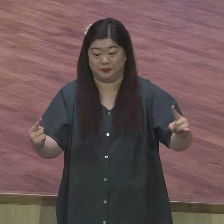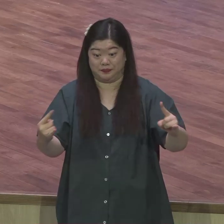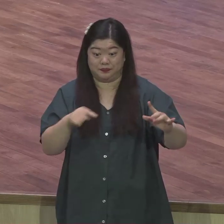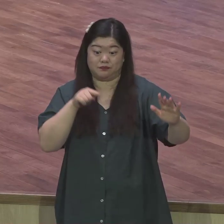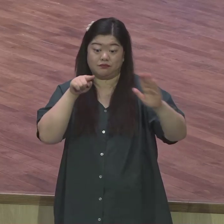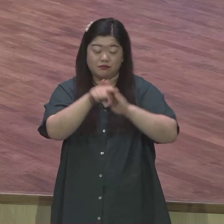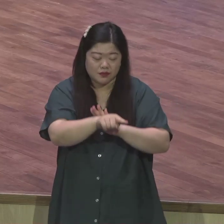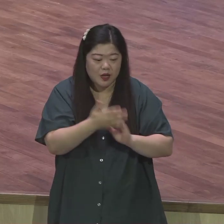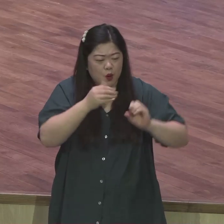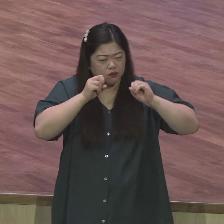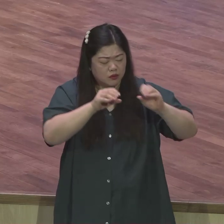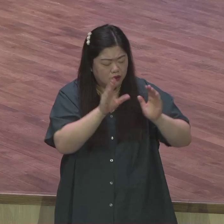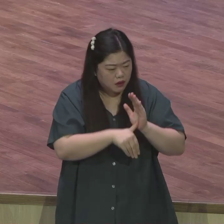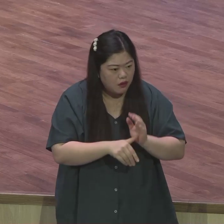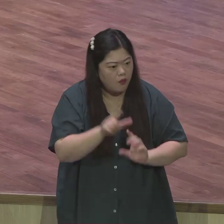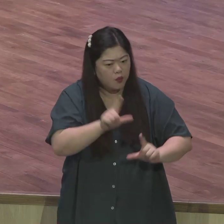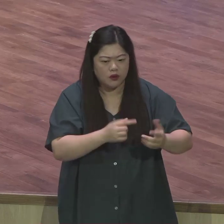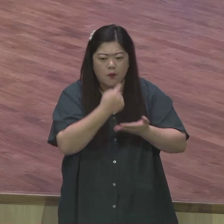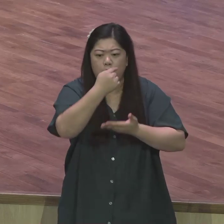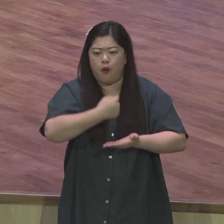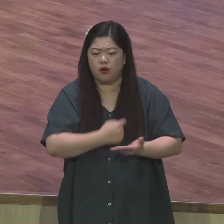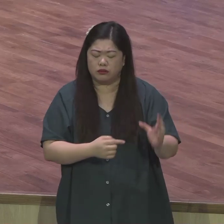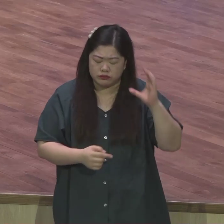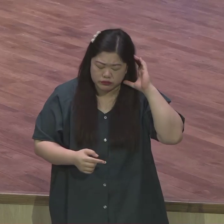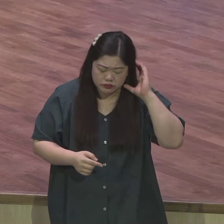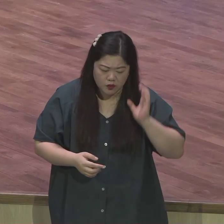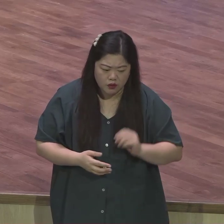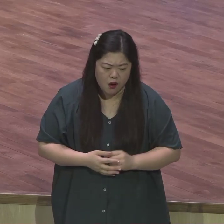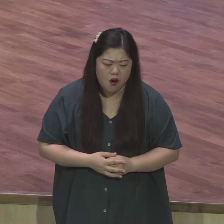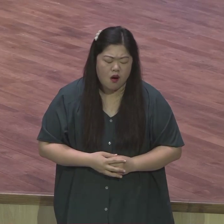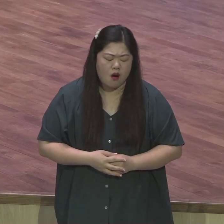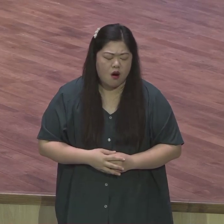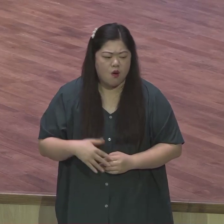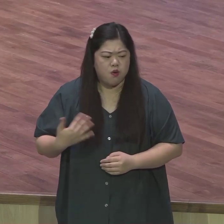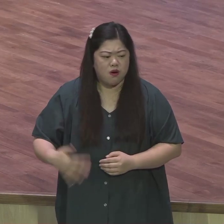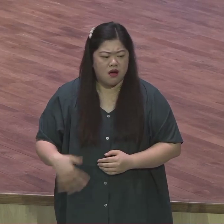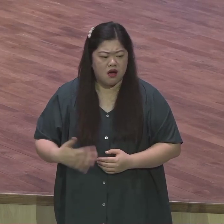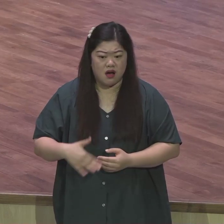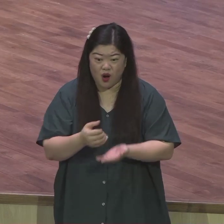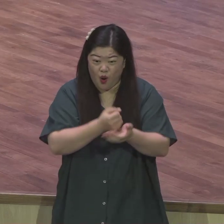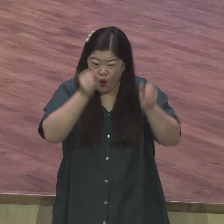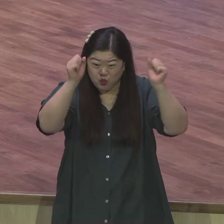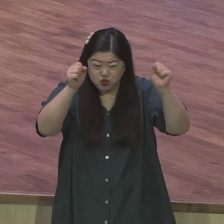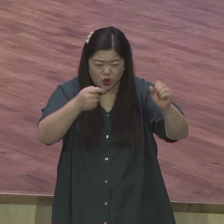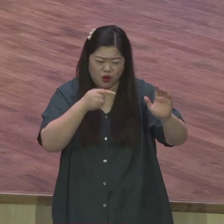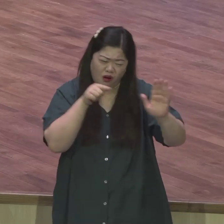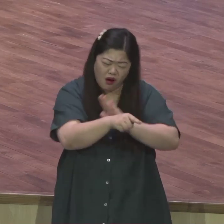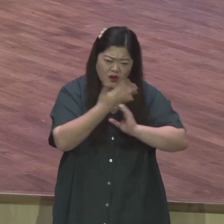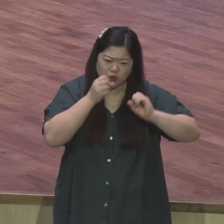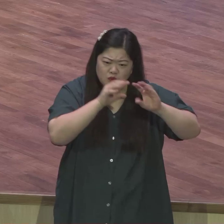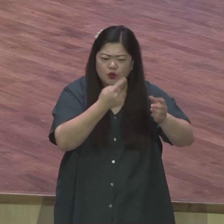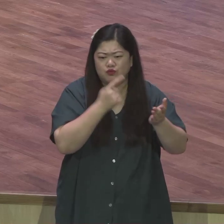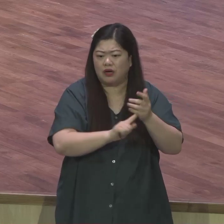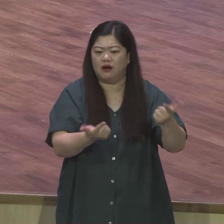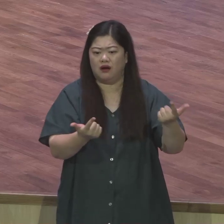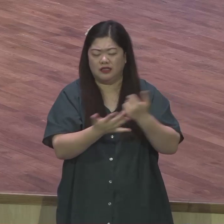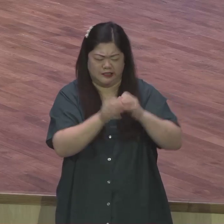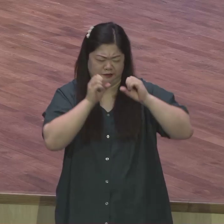여러분 이런 열정 가진 교회가 없어요 여러분 이런 열정 식지 말길 바랍니다 그리고 영혼 사랑하는